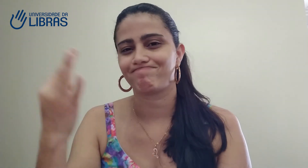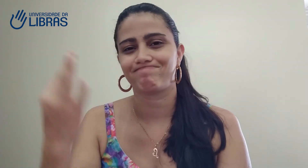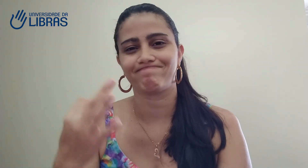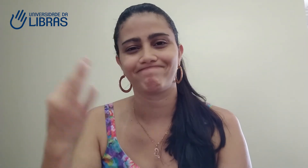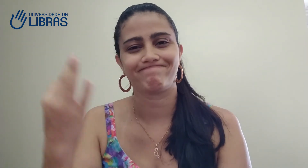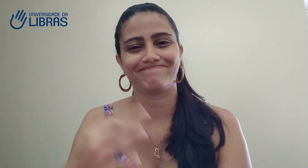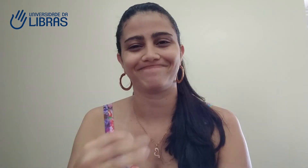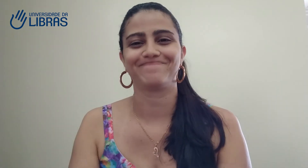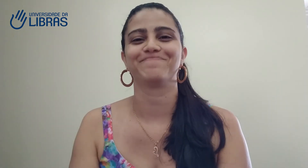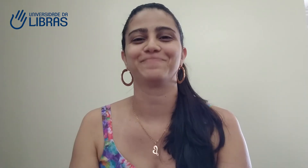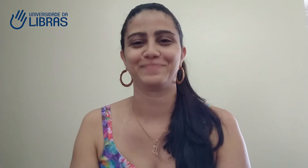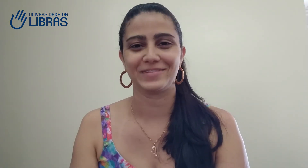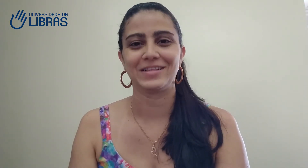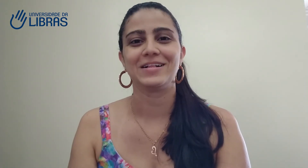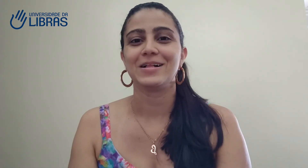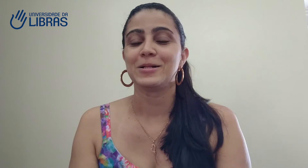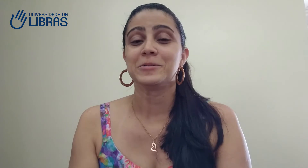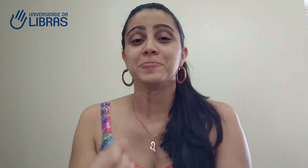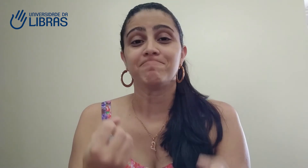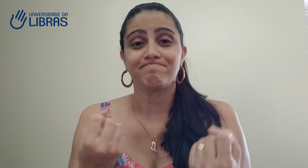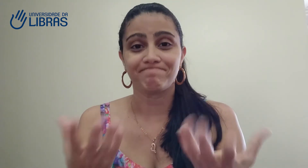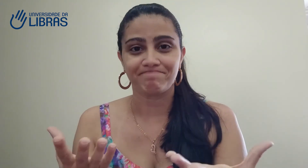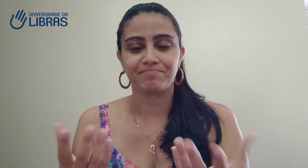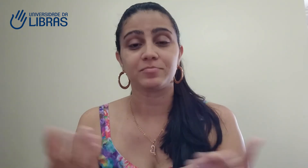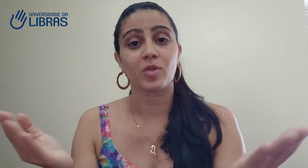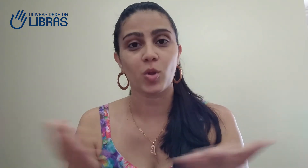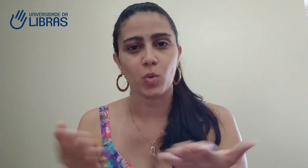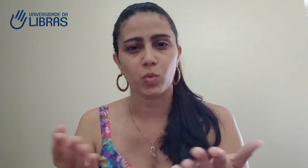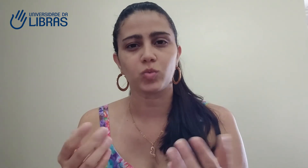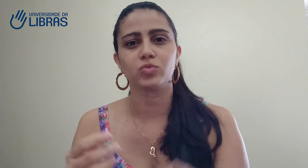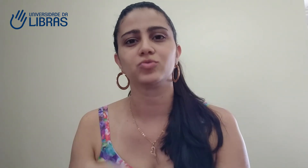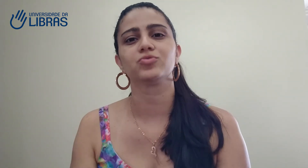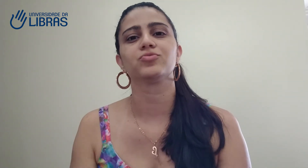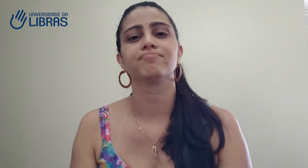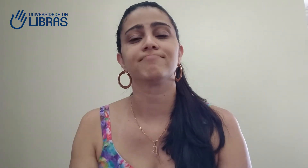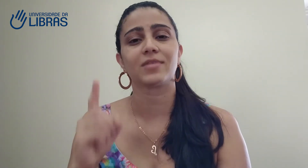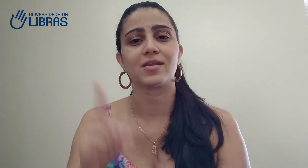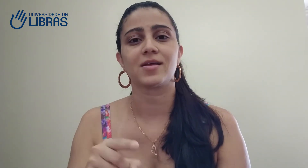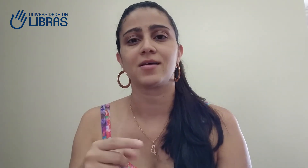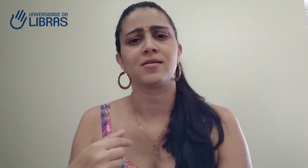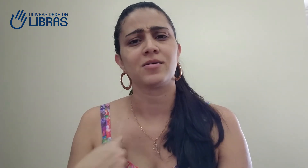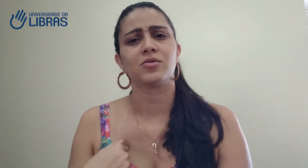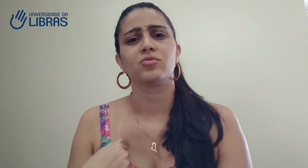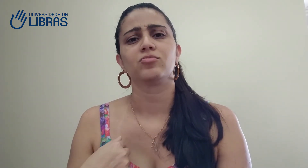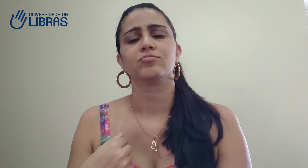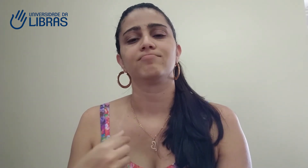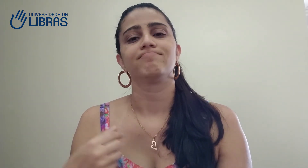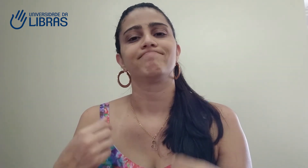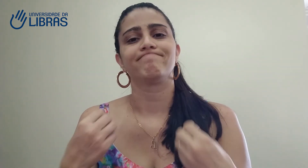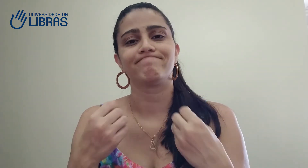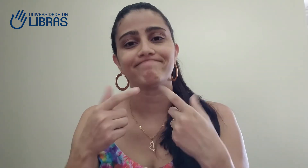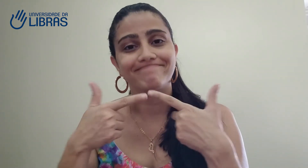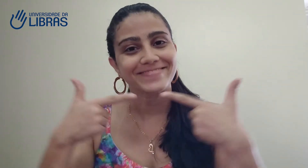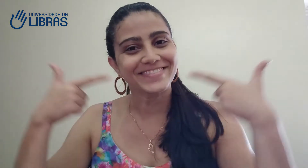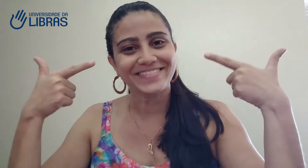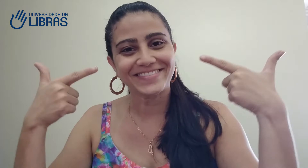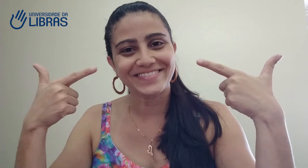perfeita, assim. Então, vocês também podem. Então, assim, hoje, eu estou